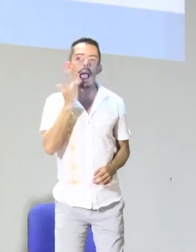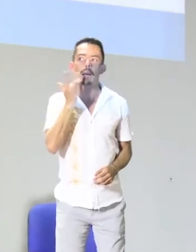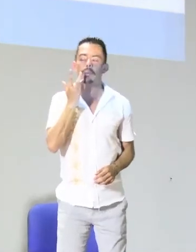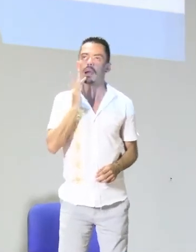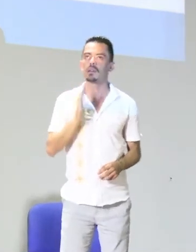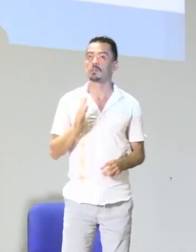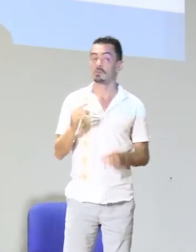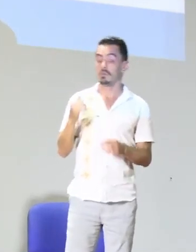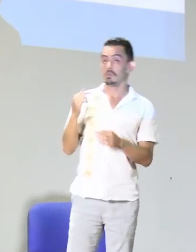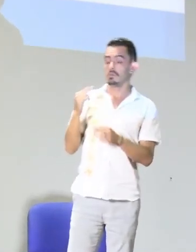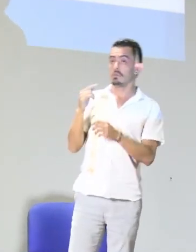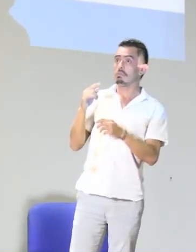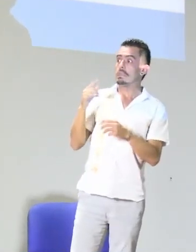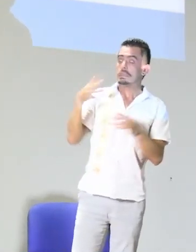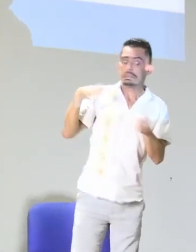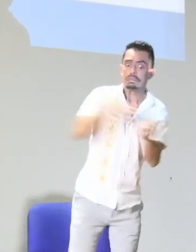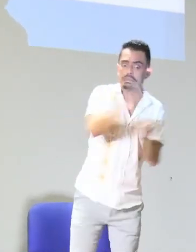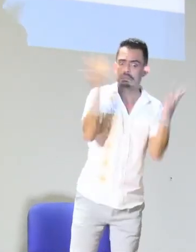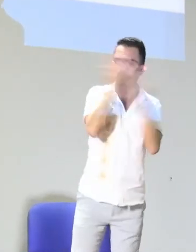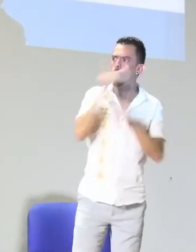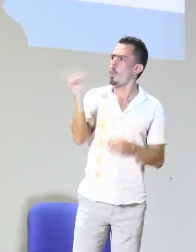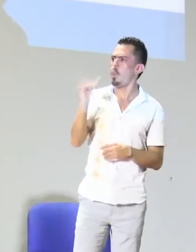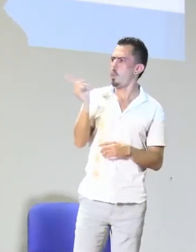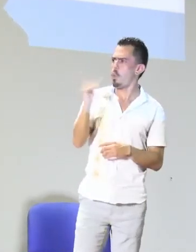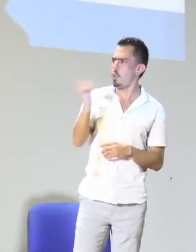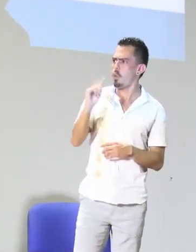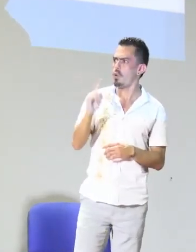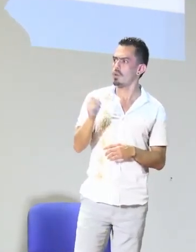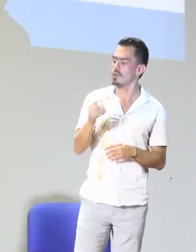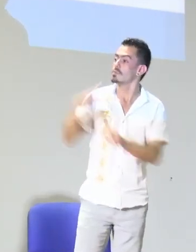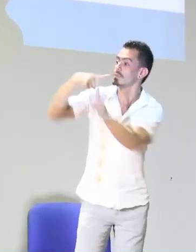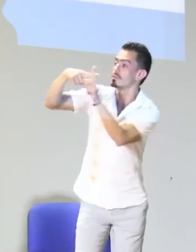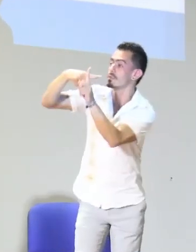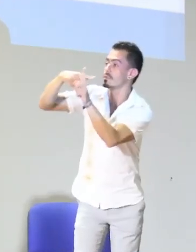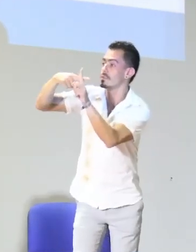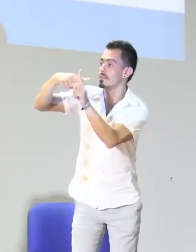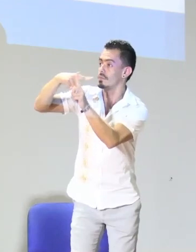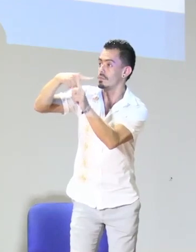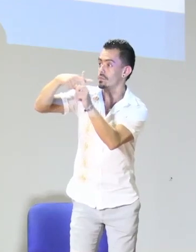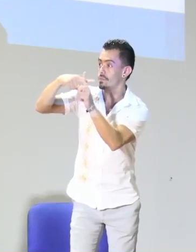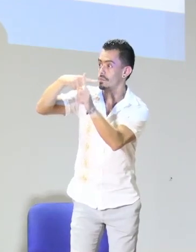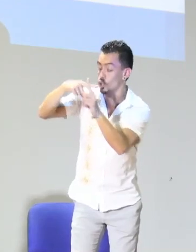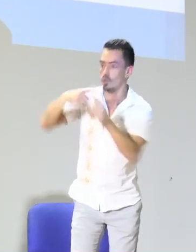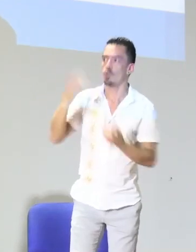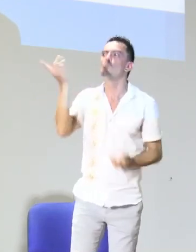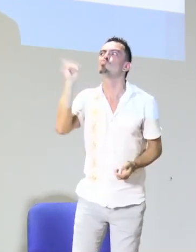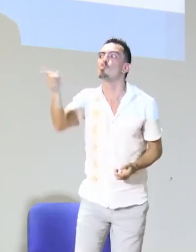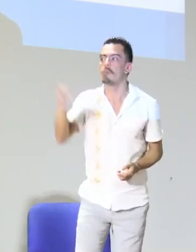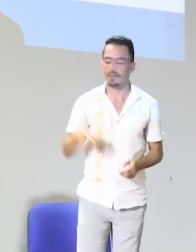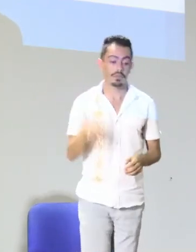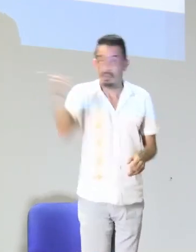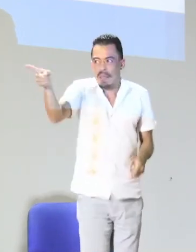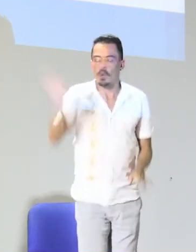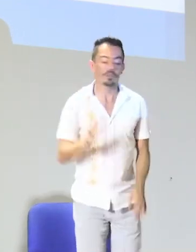y bueno, eso también tú dijiste un poco sobre el amarillo, sobre esto como otra seña, otro color. Yo creo que